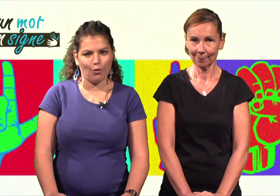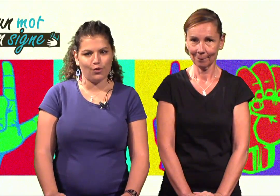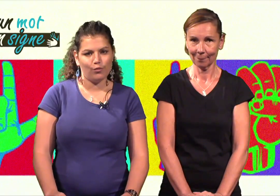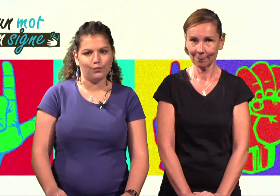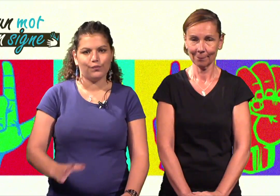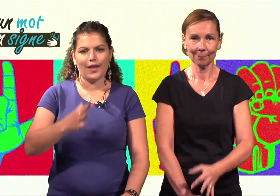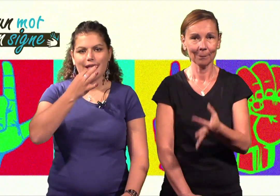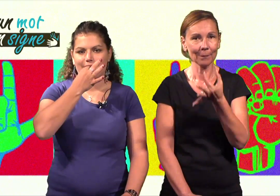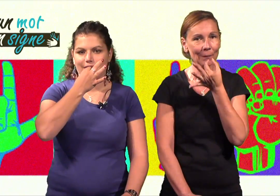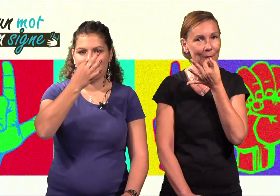ensemble.